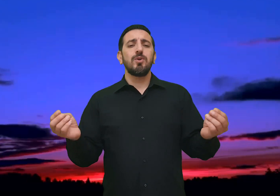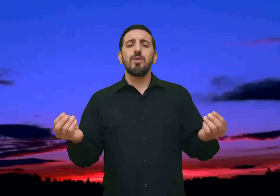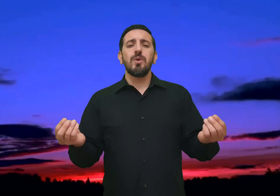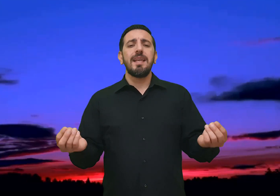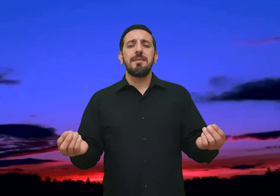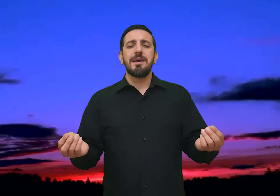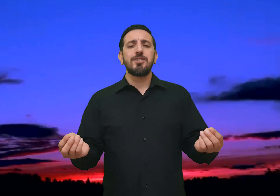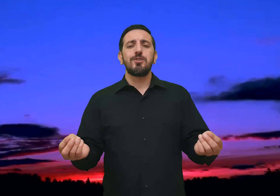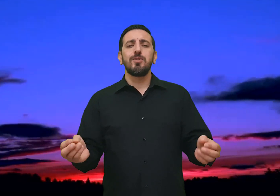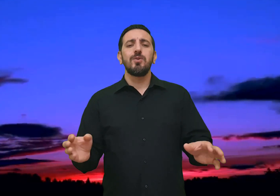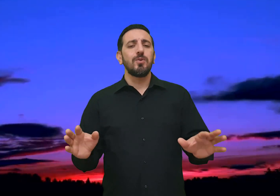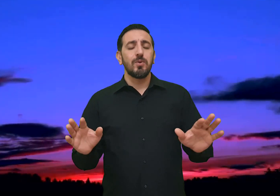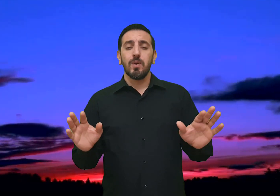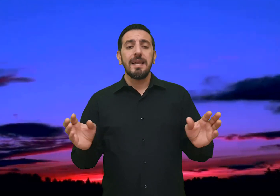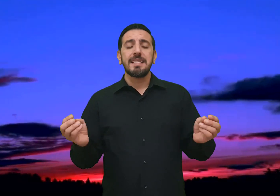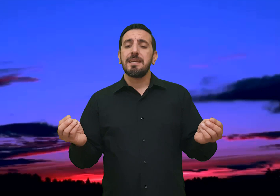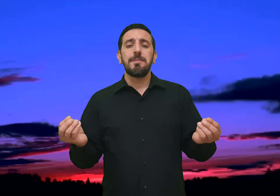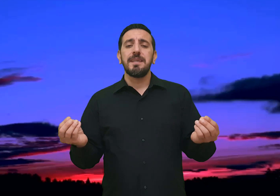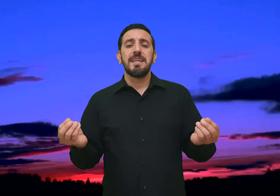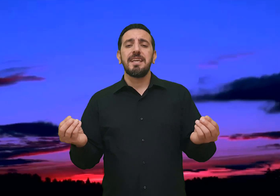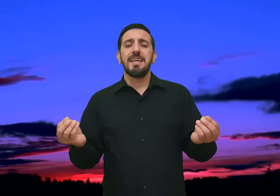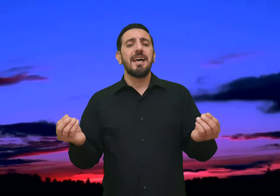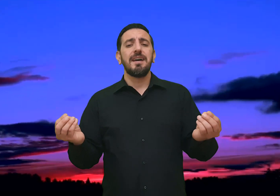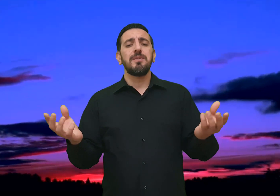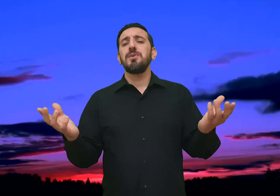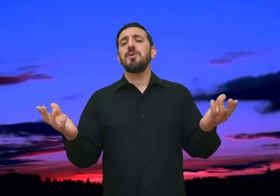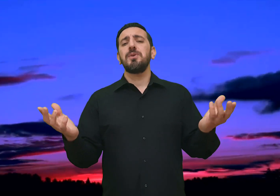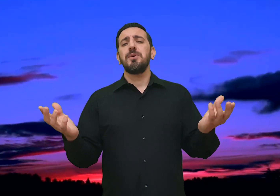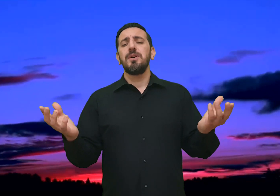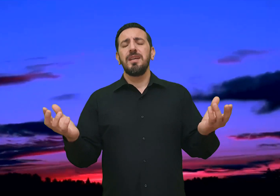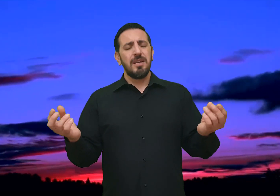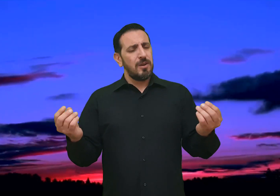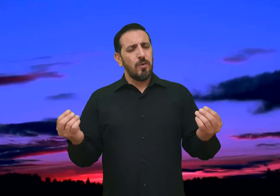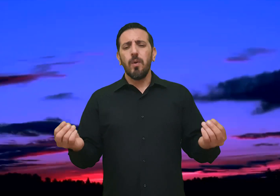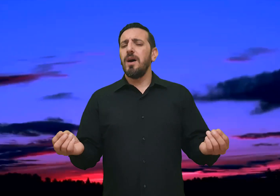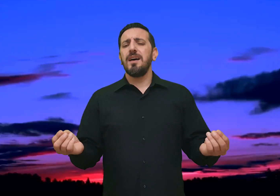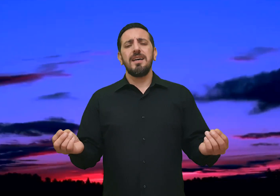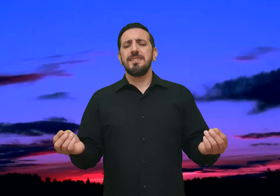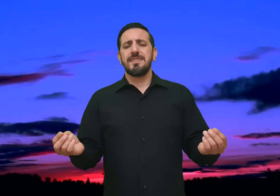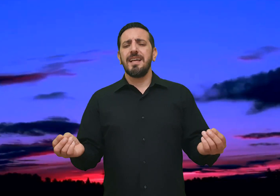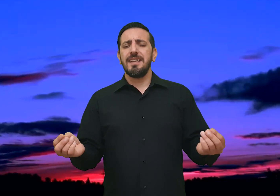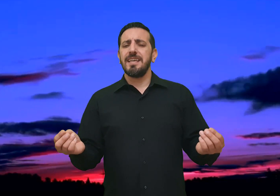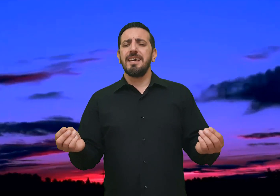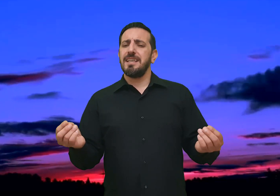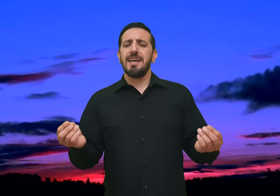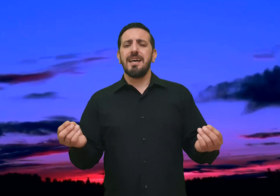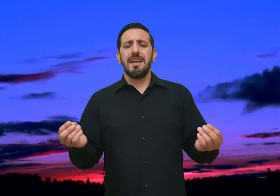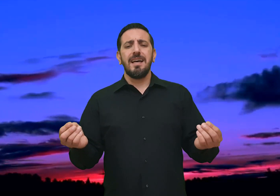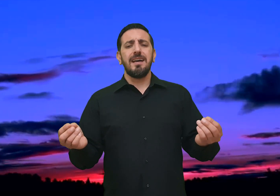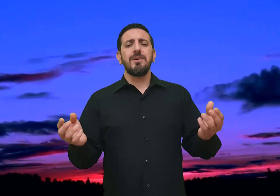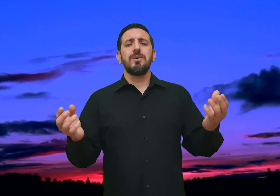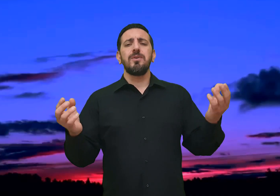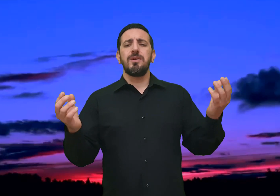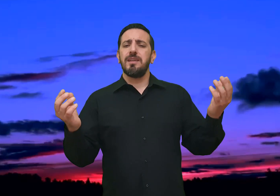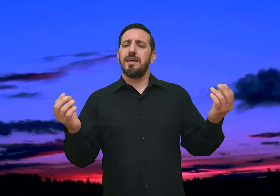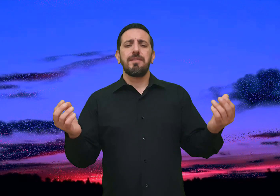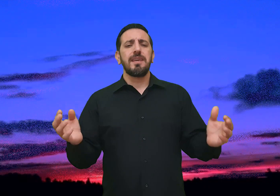والمجد والكبرياء وأنت الإله الذي